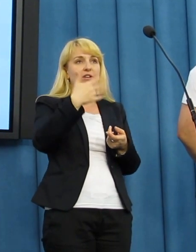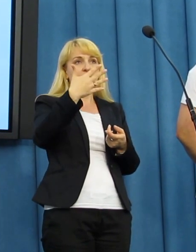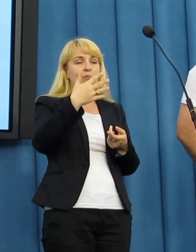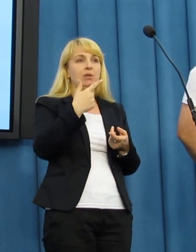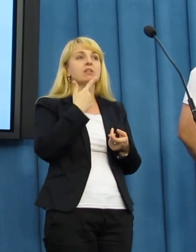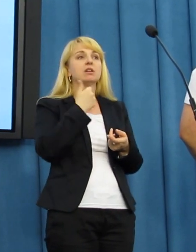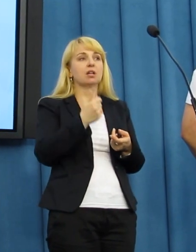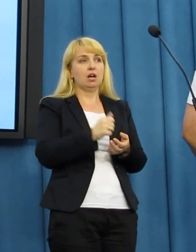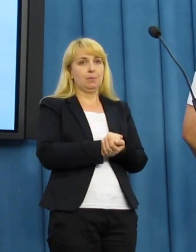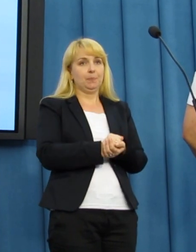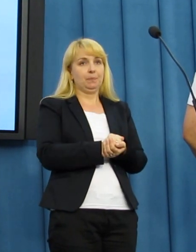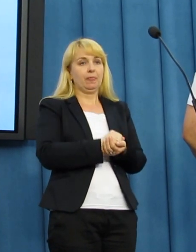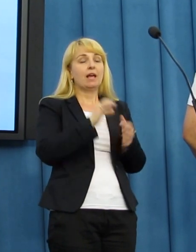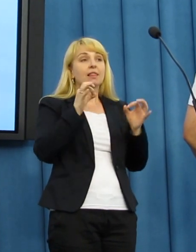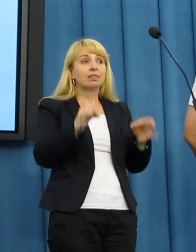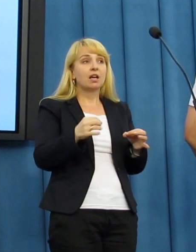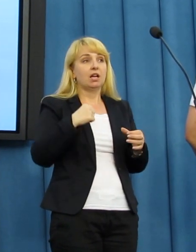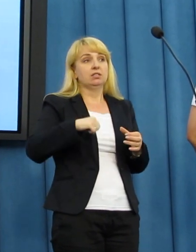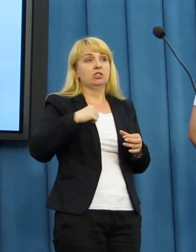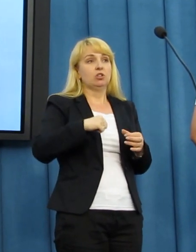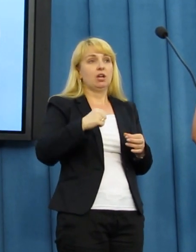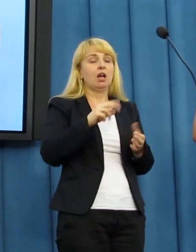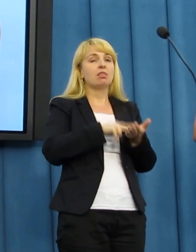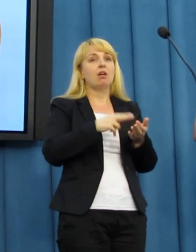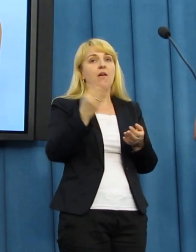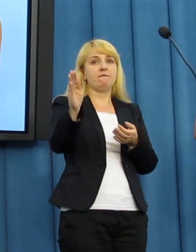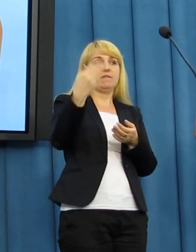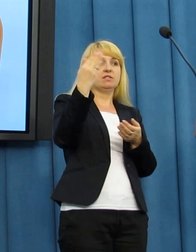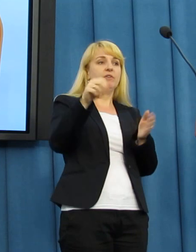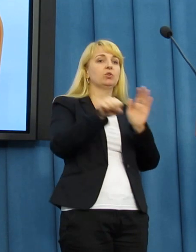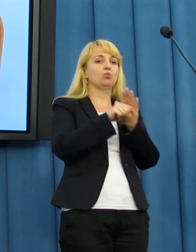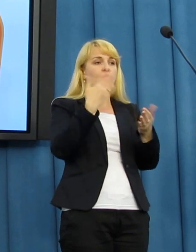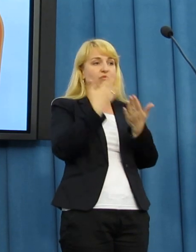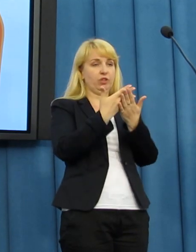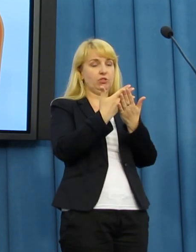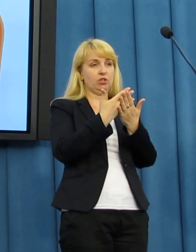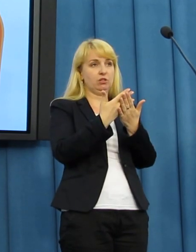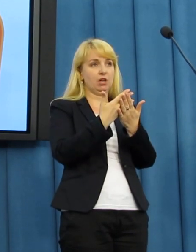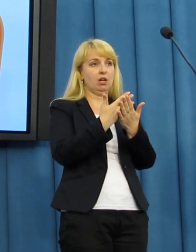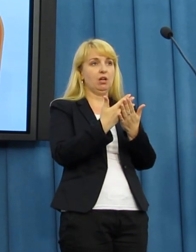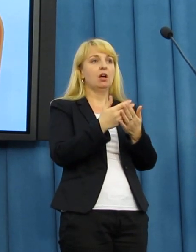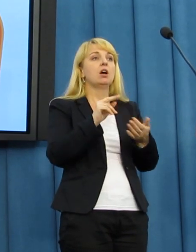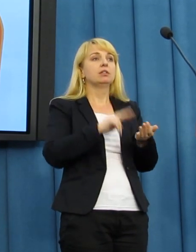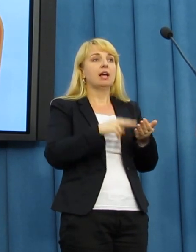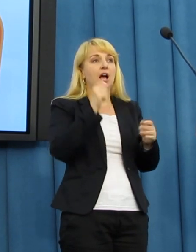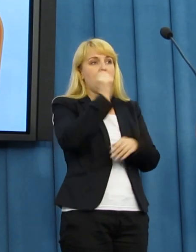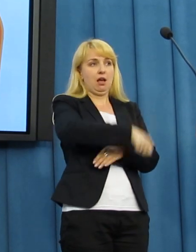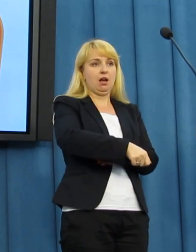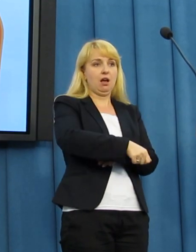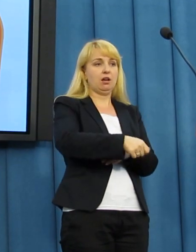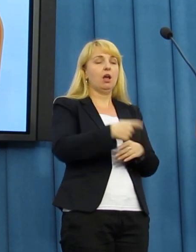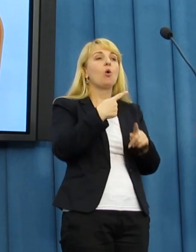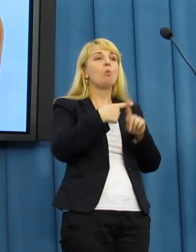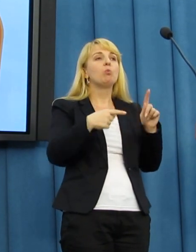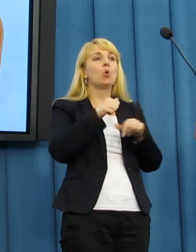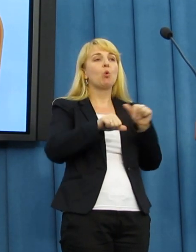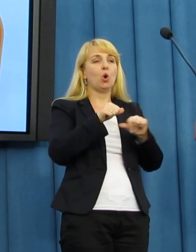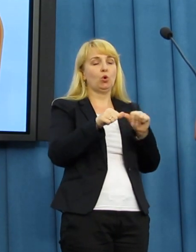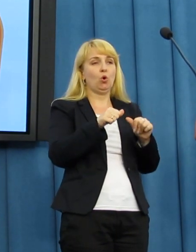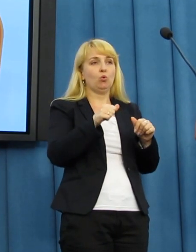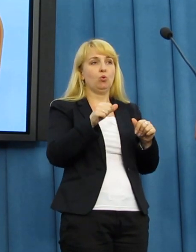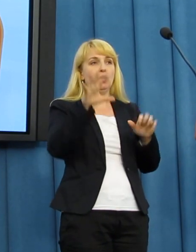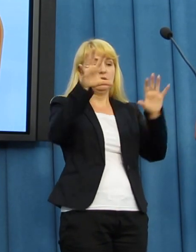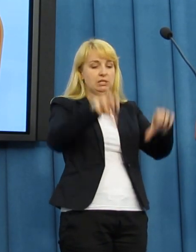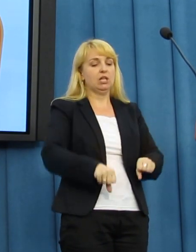obecnie czeka na wyzwanie do zakładu karnego na odbycie kary pół roku pozbawienia